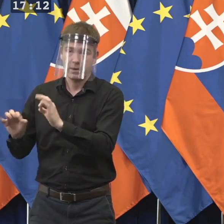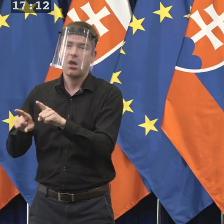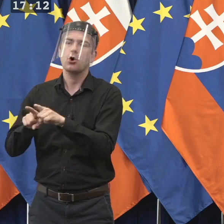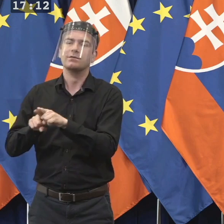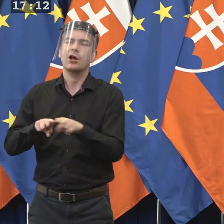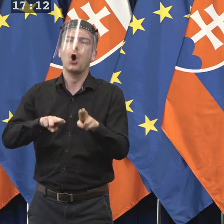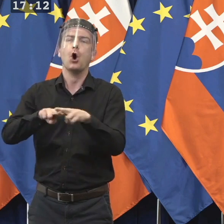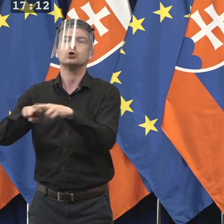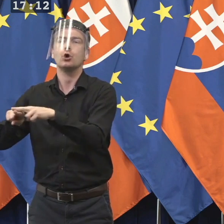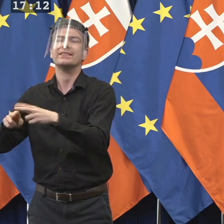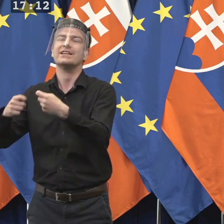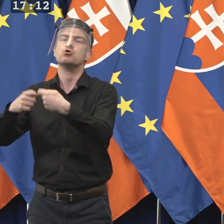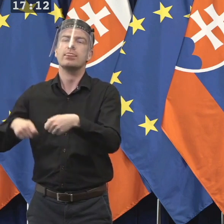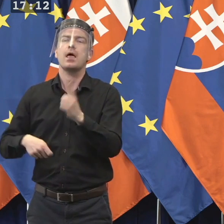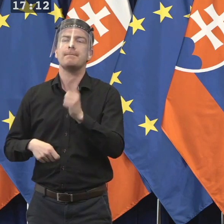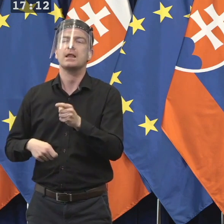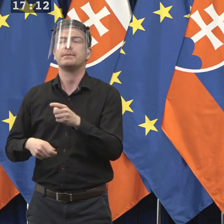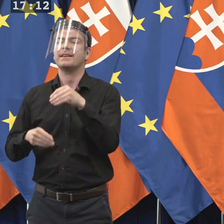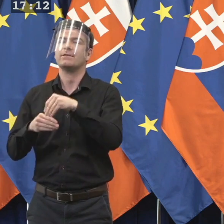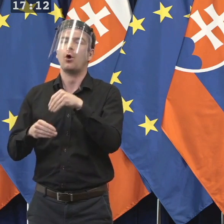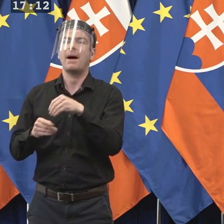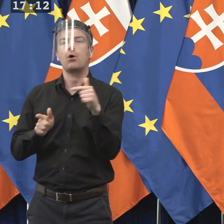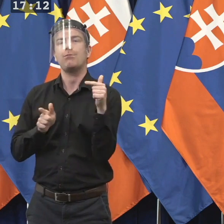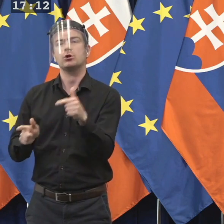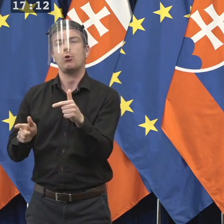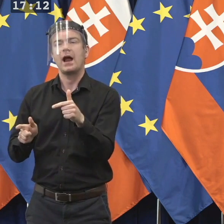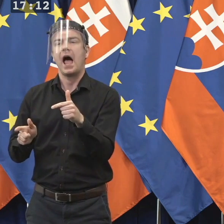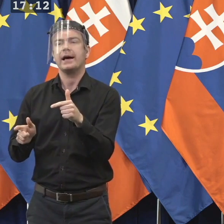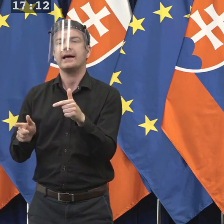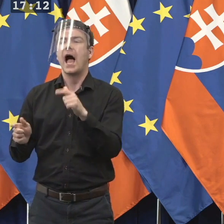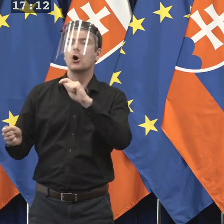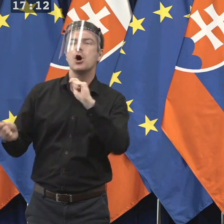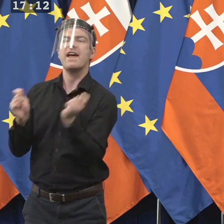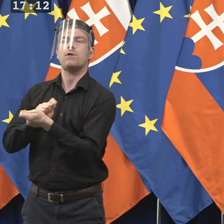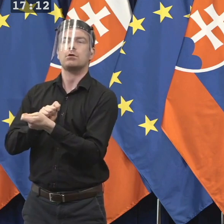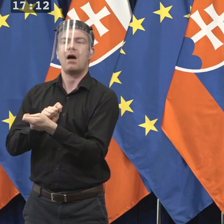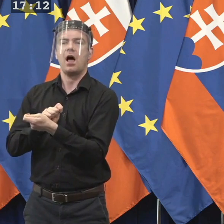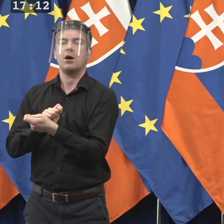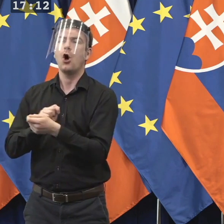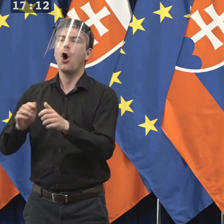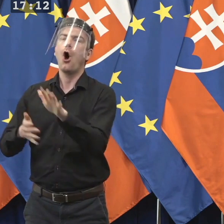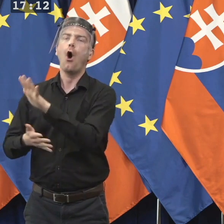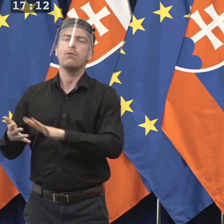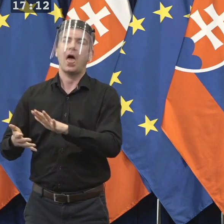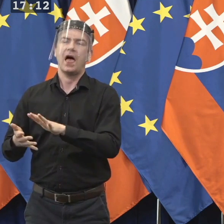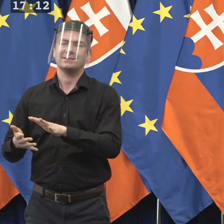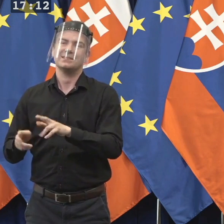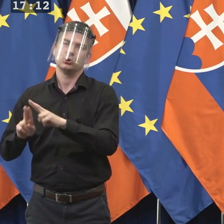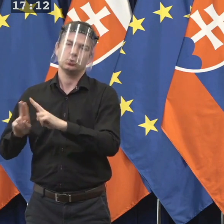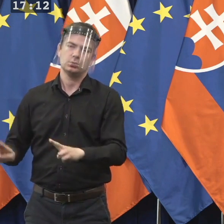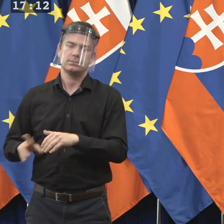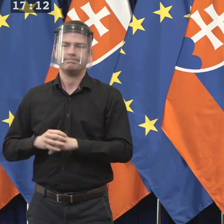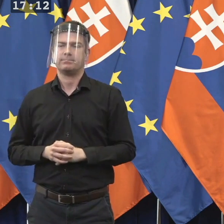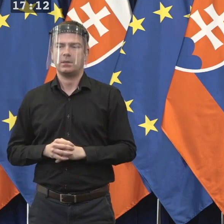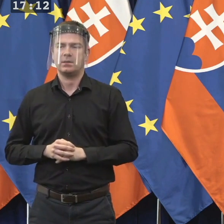roky proreformný názor a bojovali veľakrát jak Don Kichot s